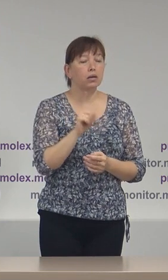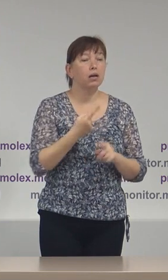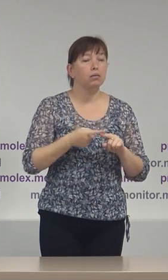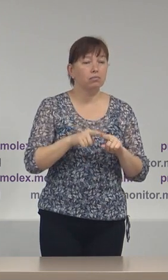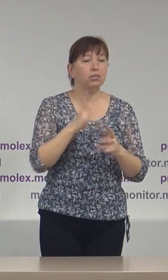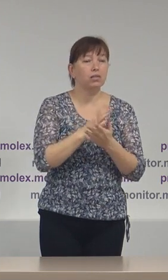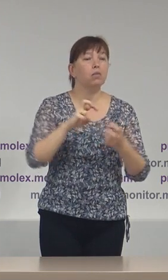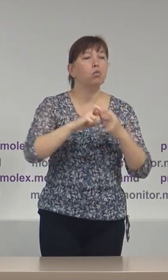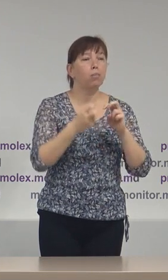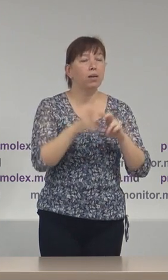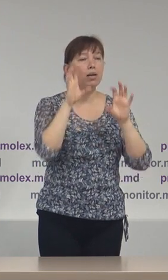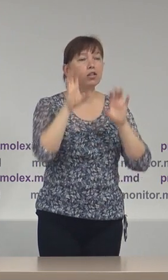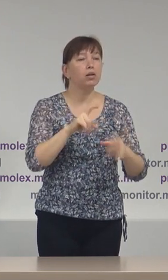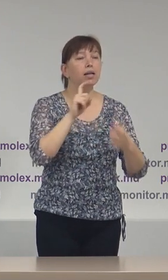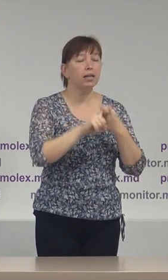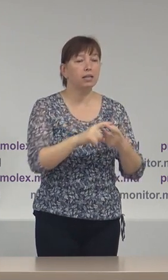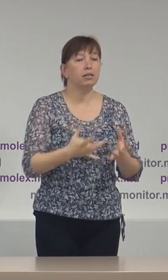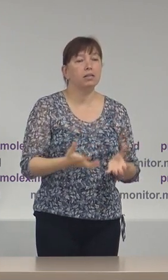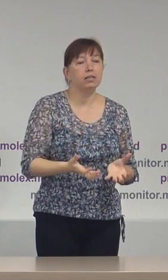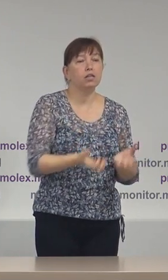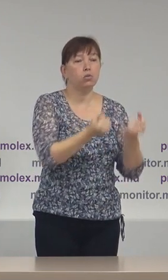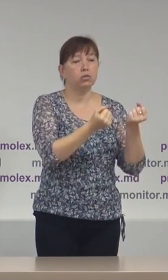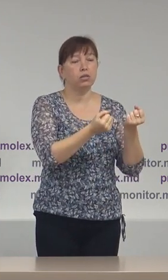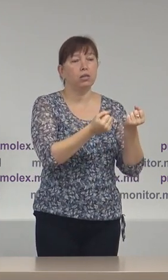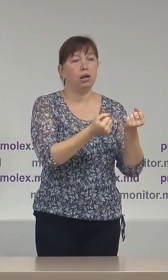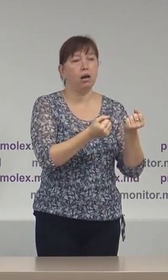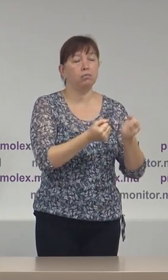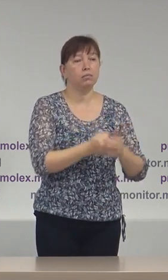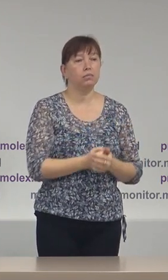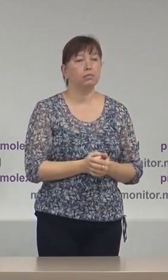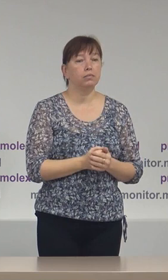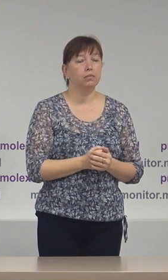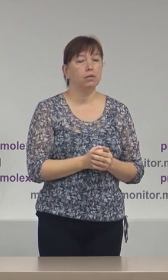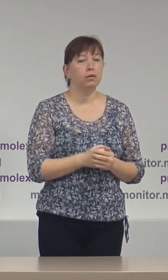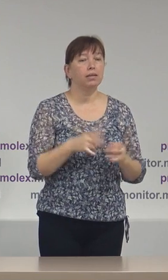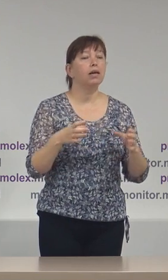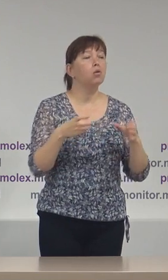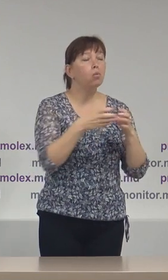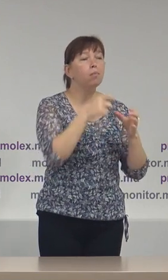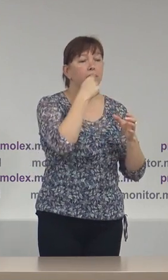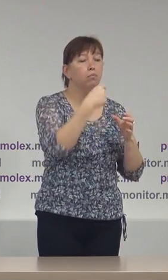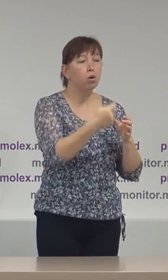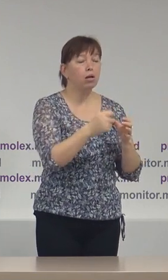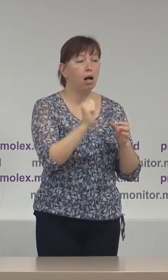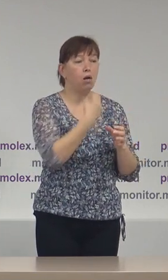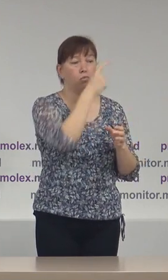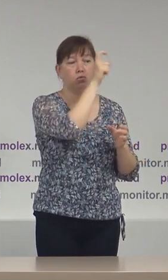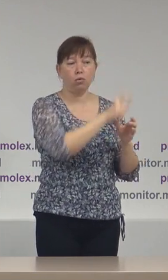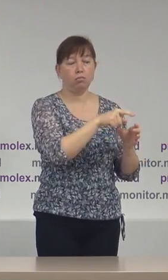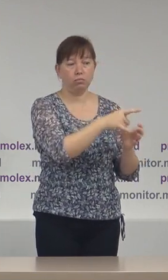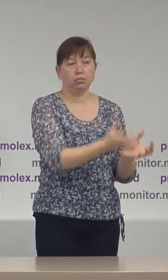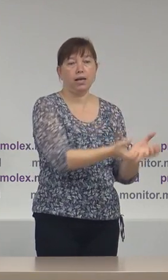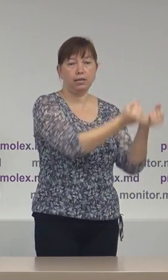problemă legislativă legată de susținerea de către partid politic a unui candidat